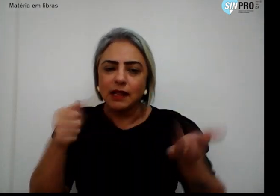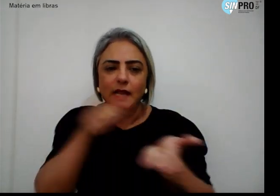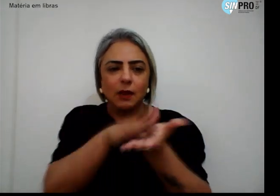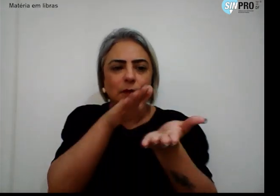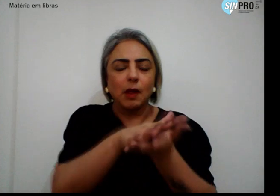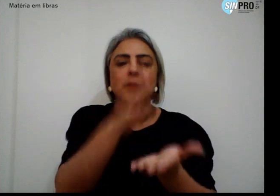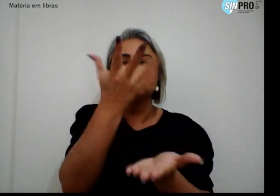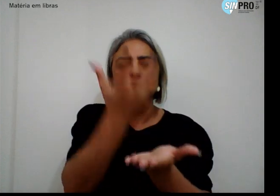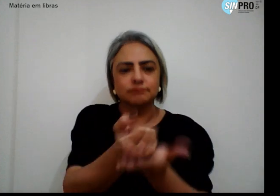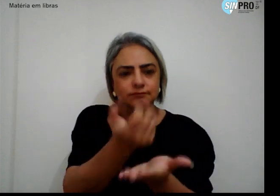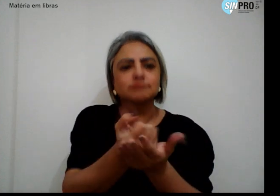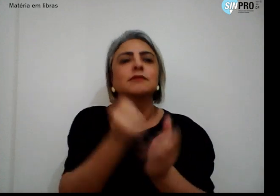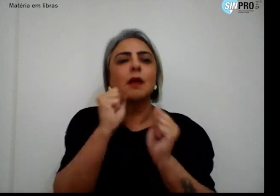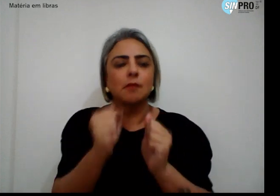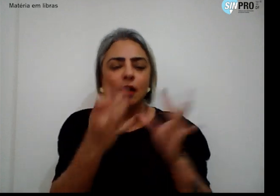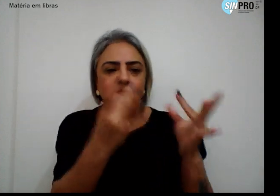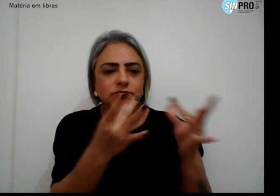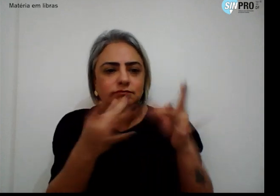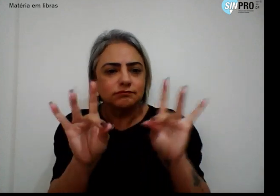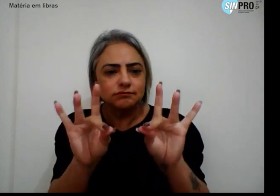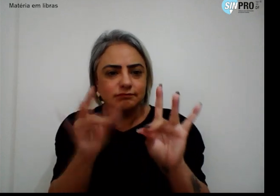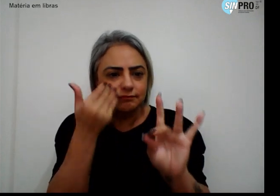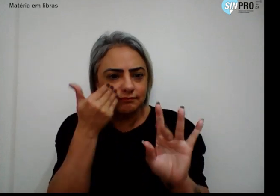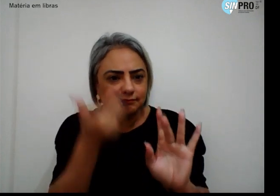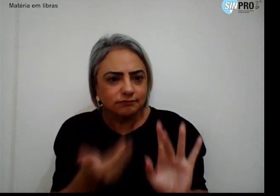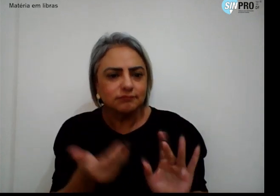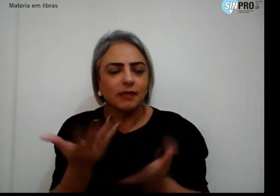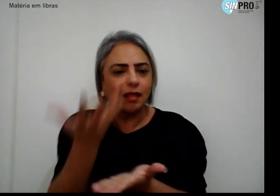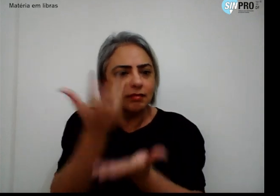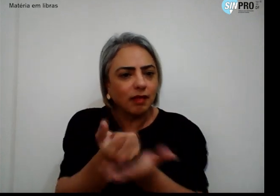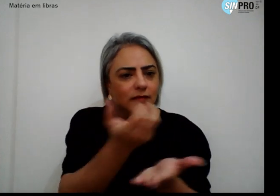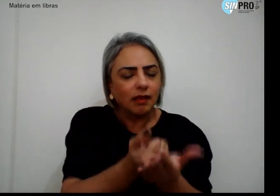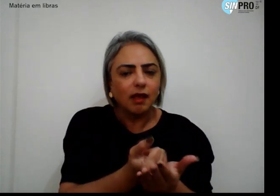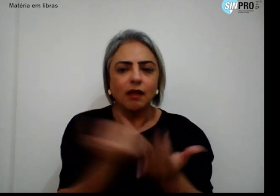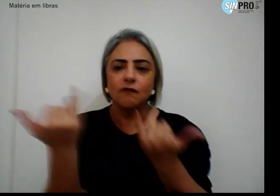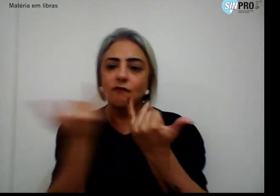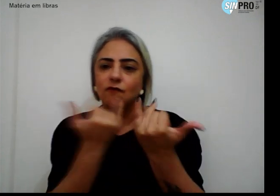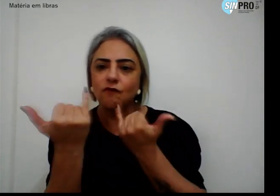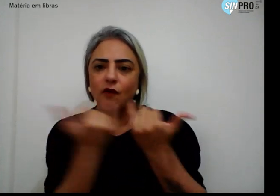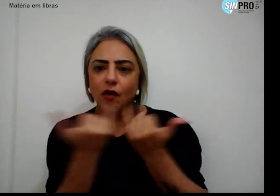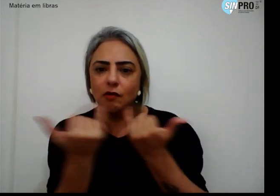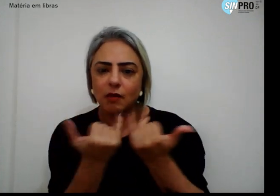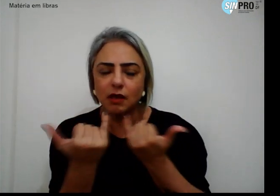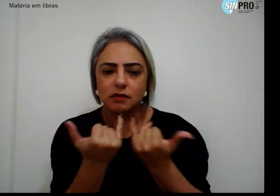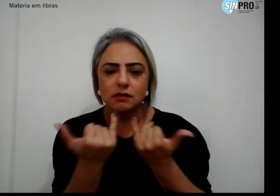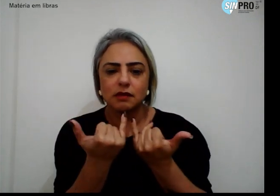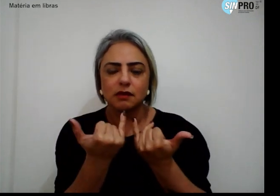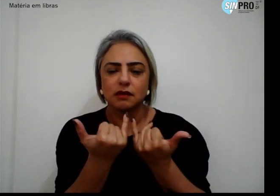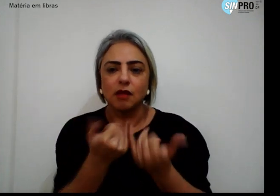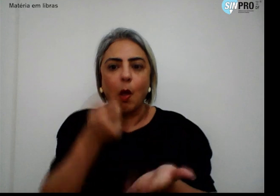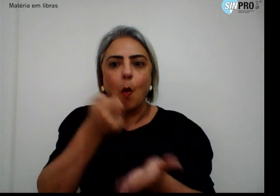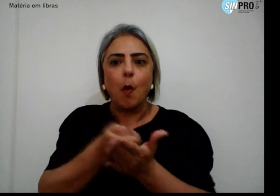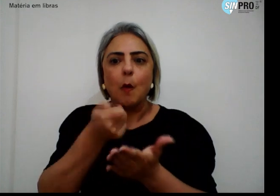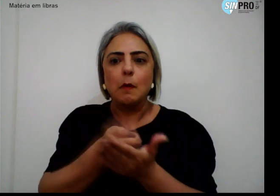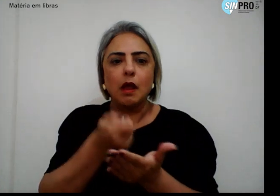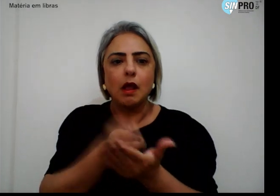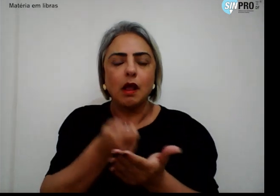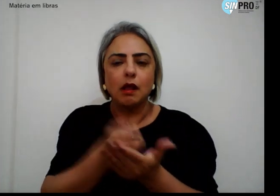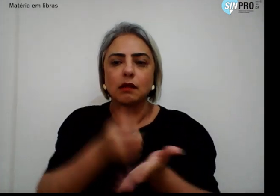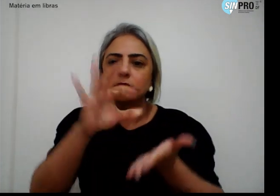baixado nos links abaixo e traz informações a respeito da obrigatoriedade de registro